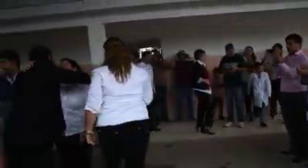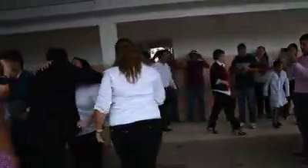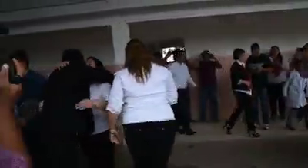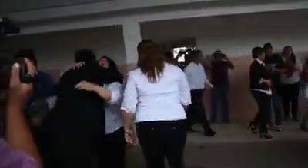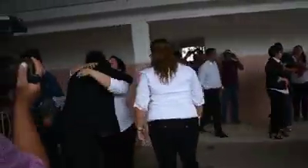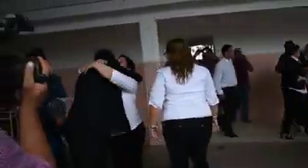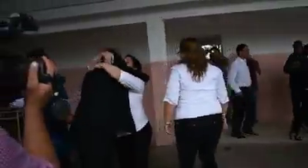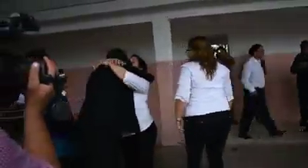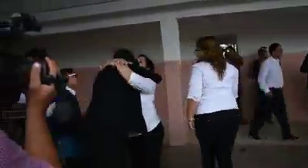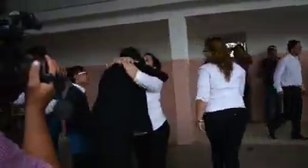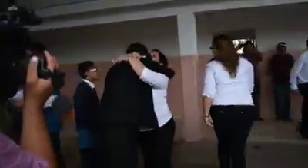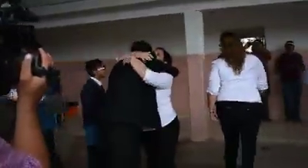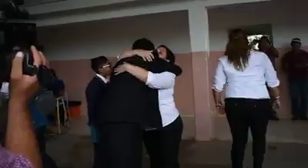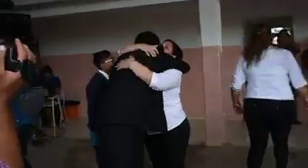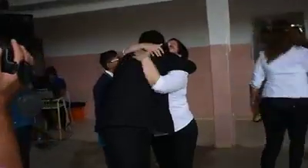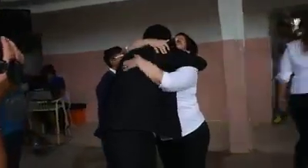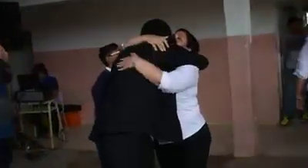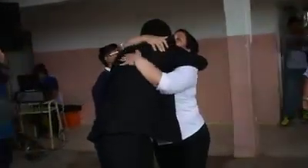del himno nacional.